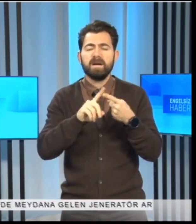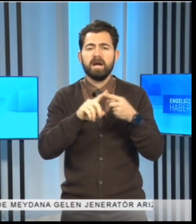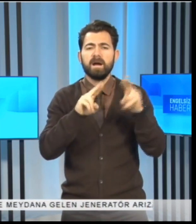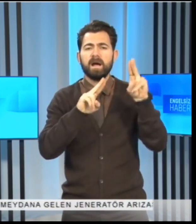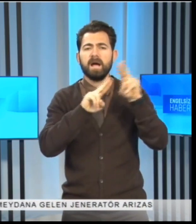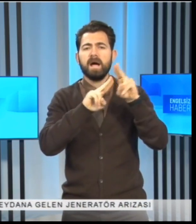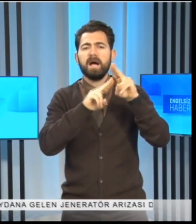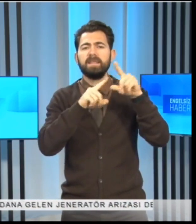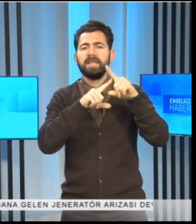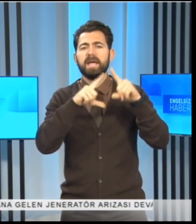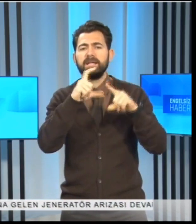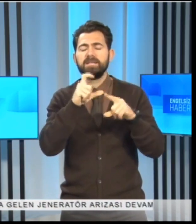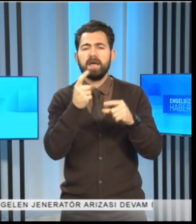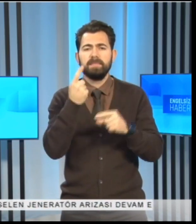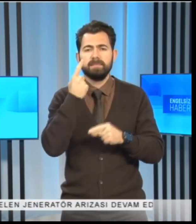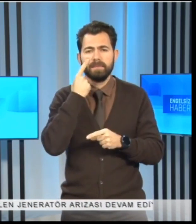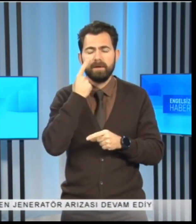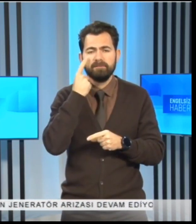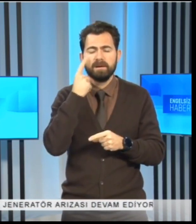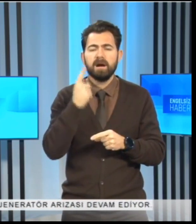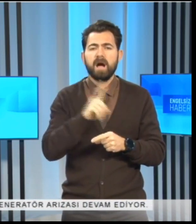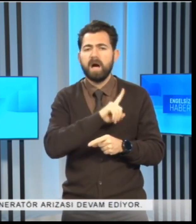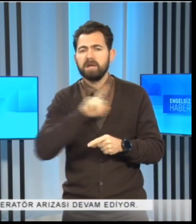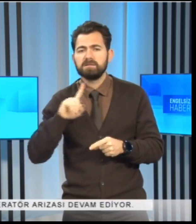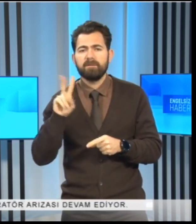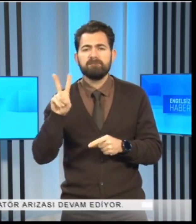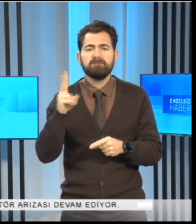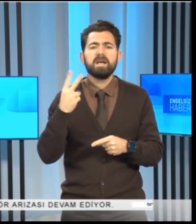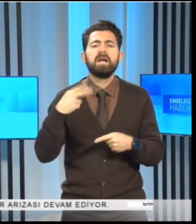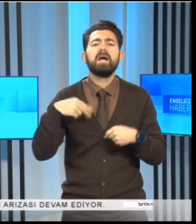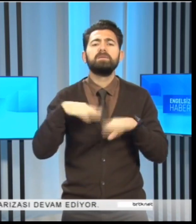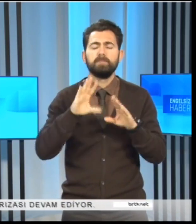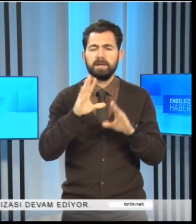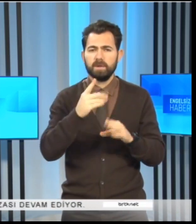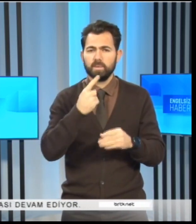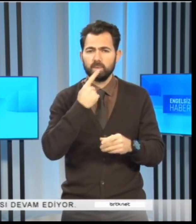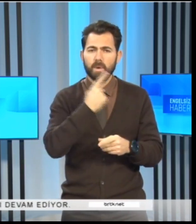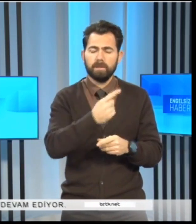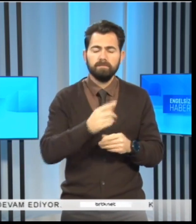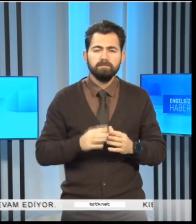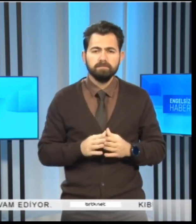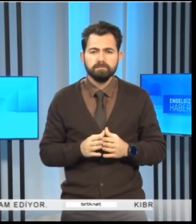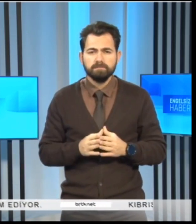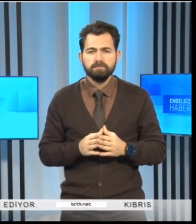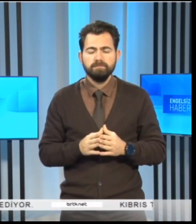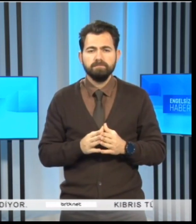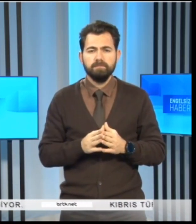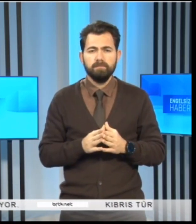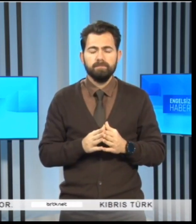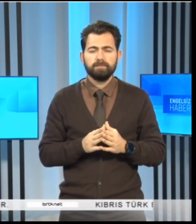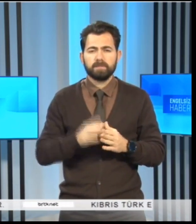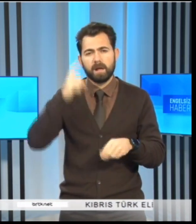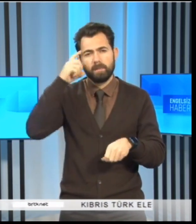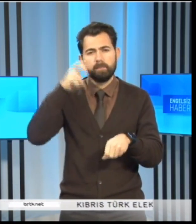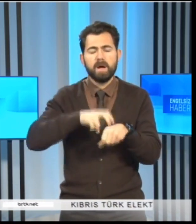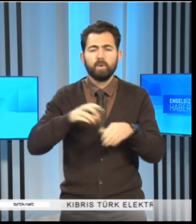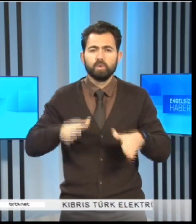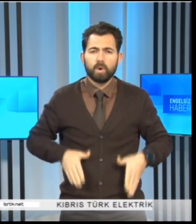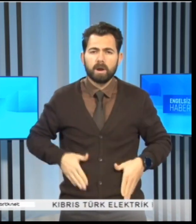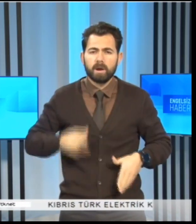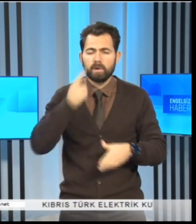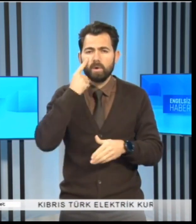Kuzey Kıbrıs Türk Cumhuriyeti Devleti'nden asla vazgeçilmeyeceğini ifade etti. Anma törenleri